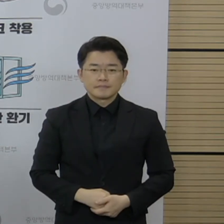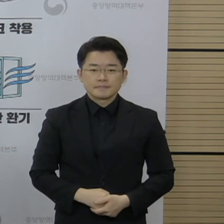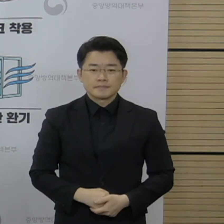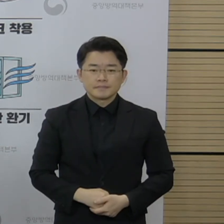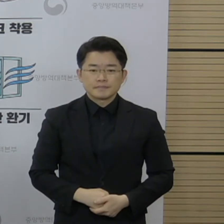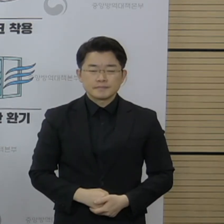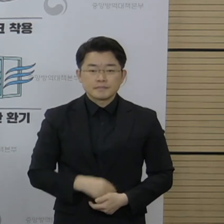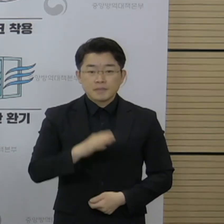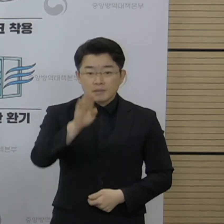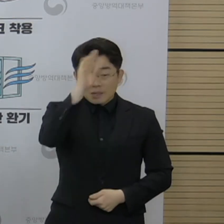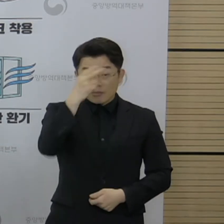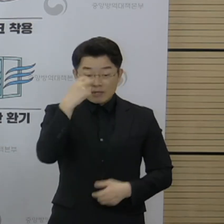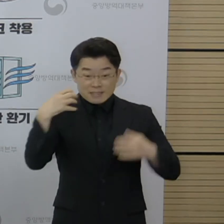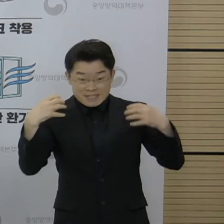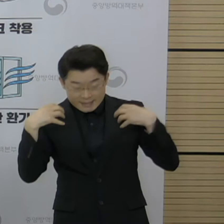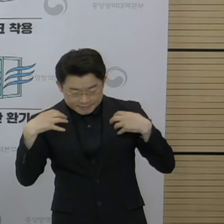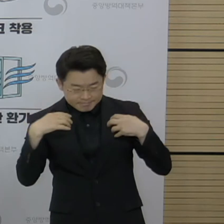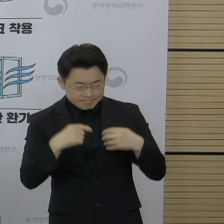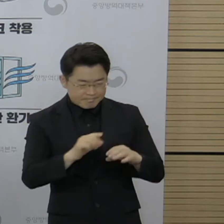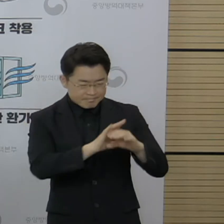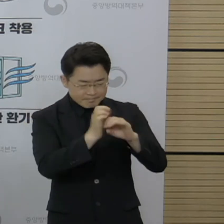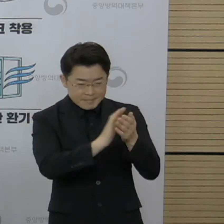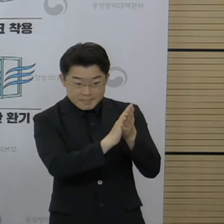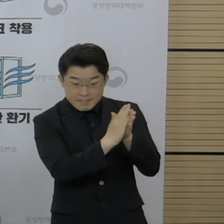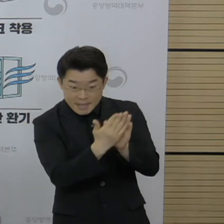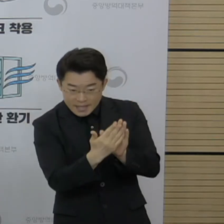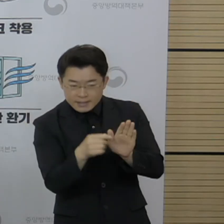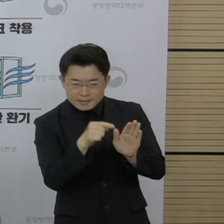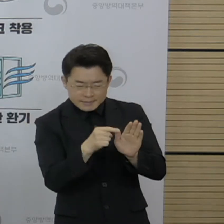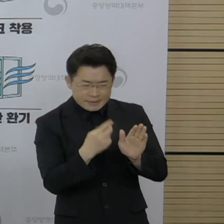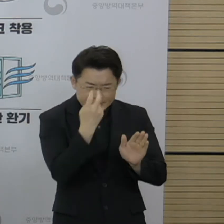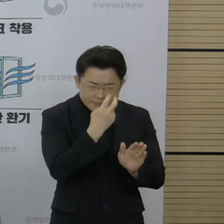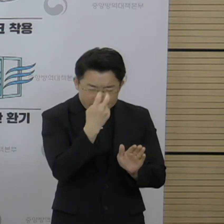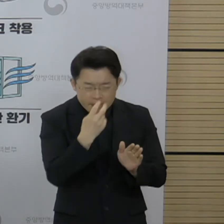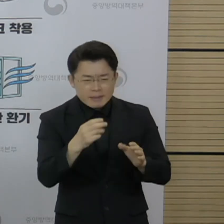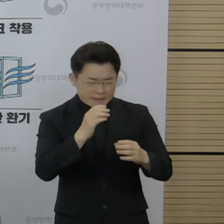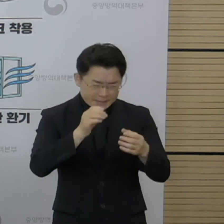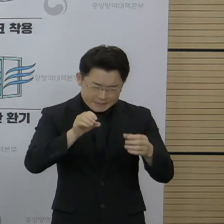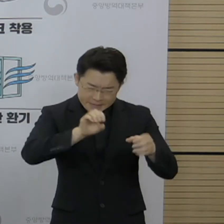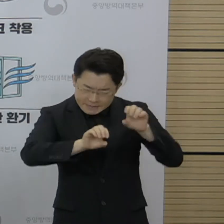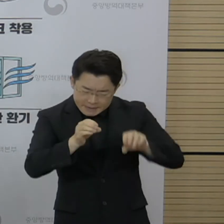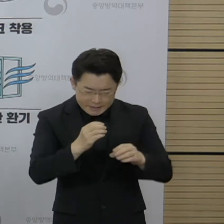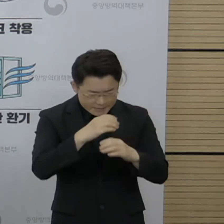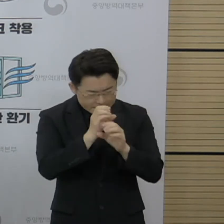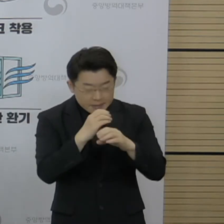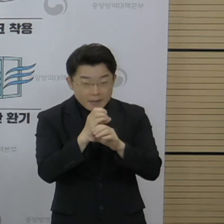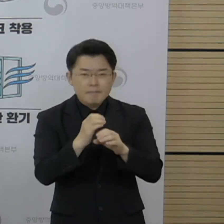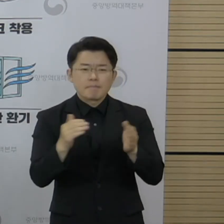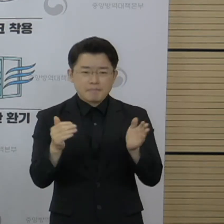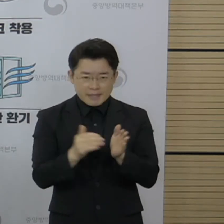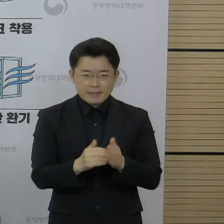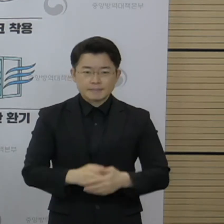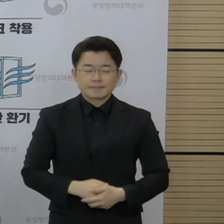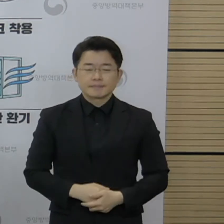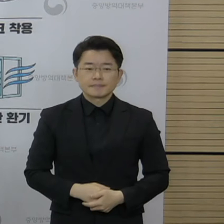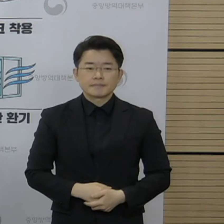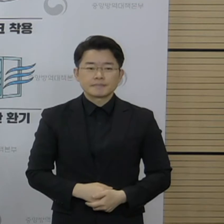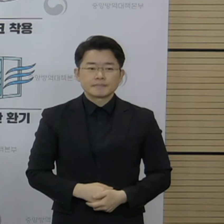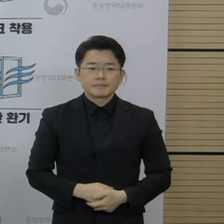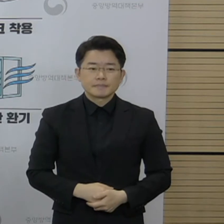질병관리청은 그간의 분석을 통해서 변이 바이러스에 대한 과학적 지식을 지속적으로 축적해 나가고 있습니다.